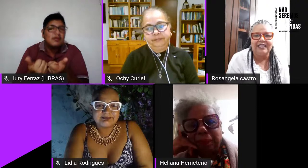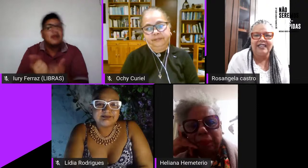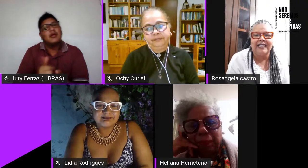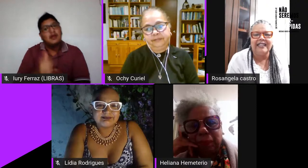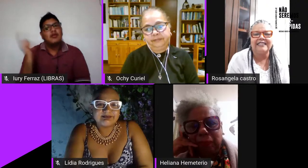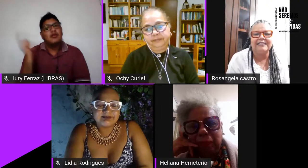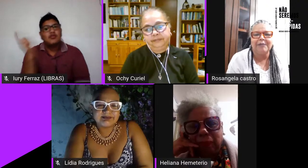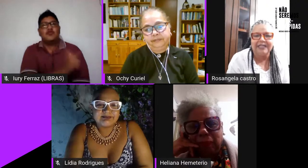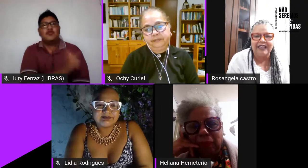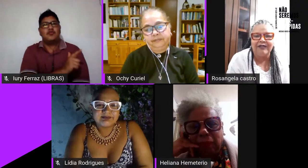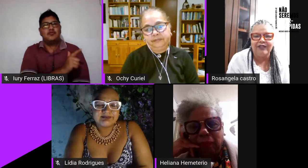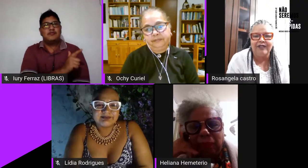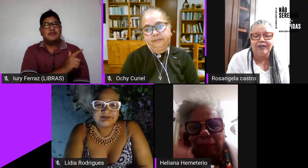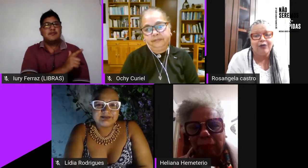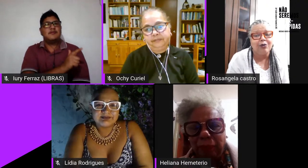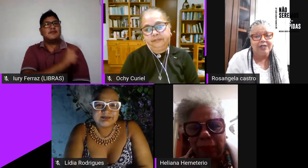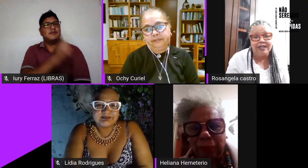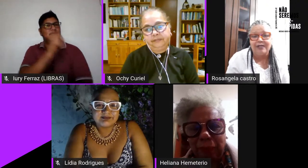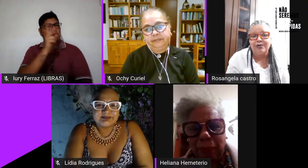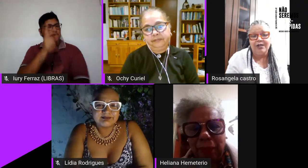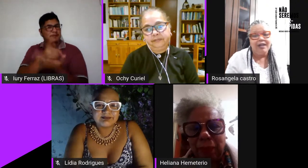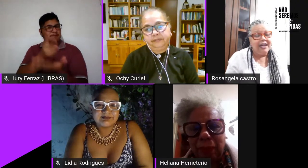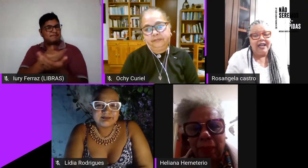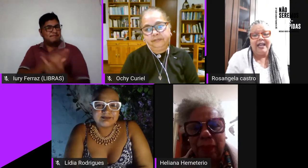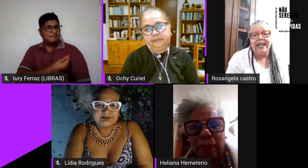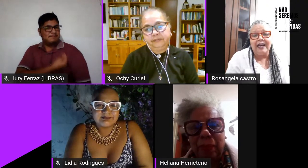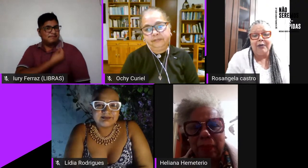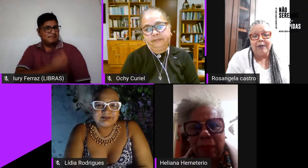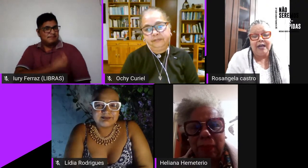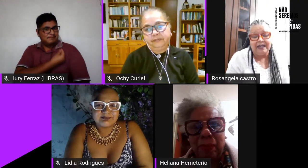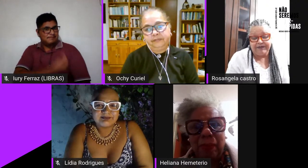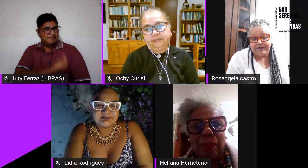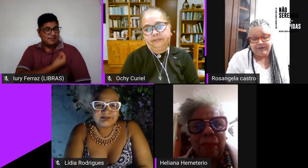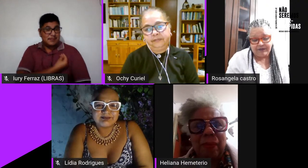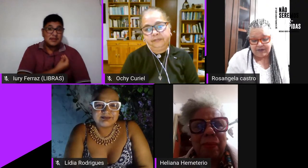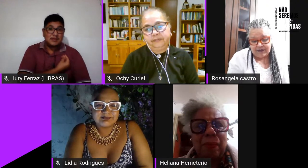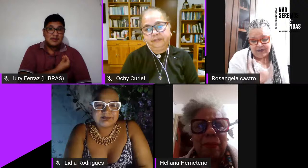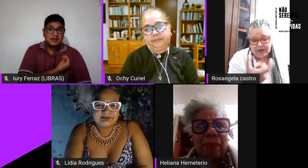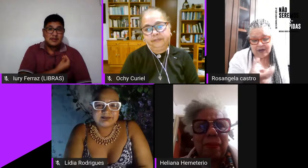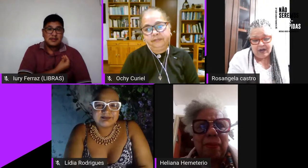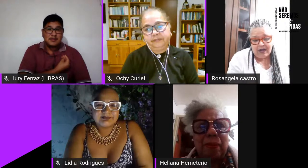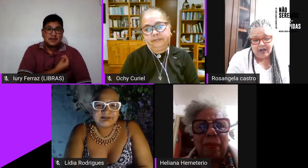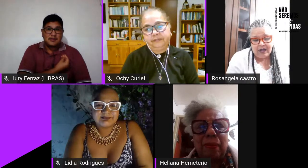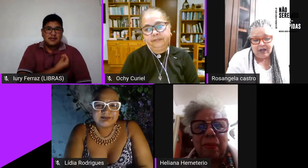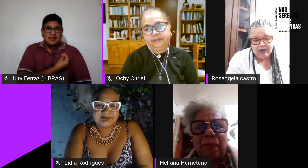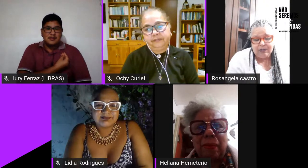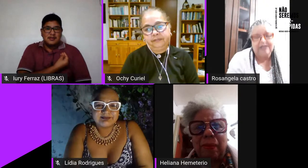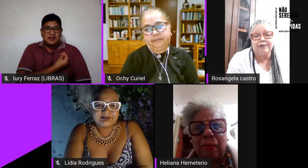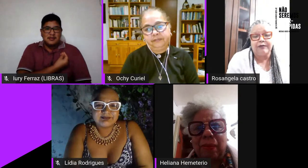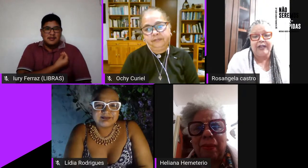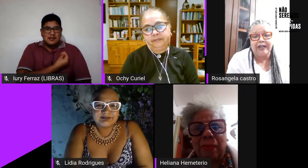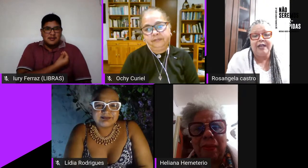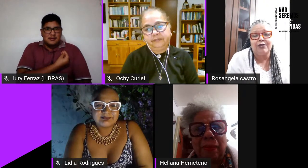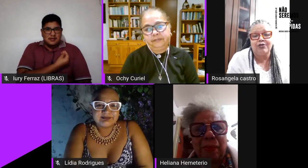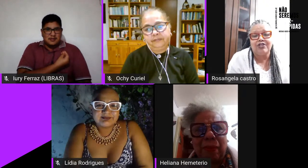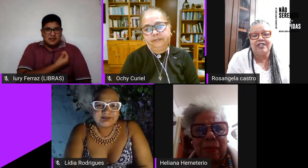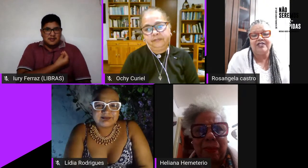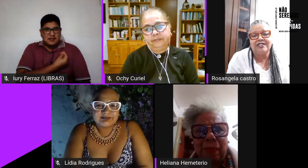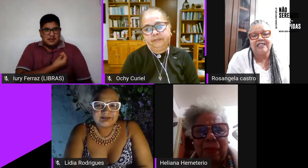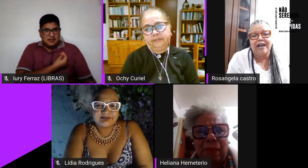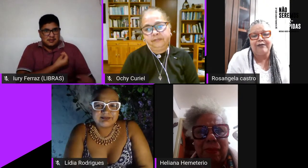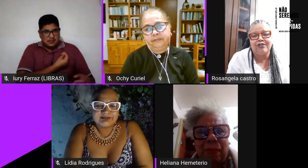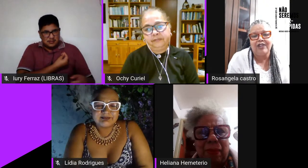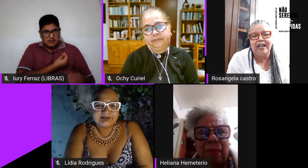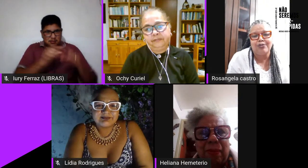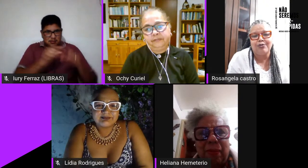consiga se manter vivo e voltando é uma é um fragmento de